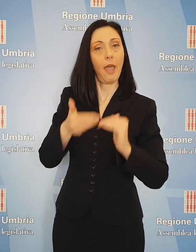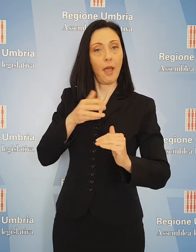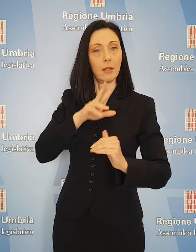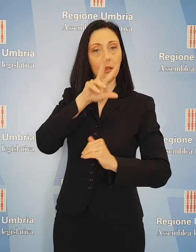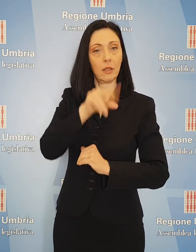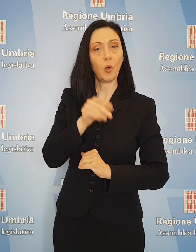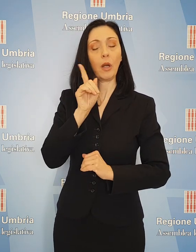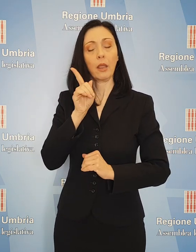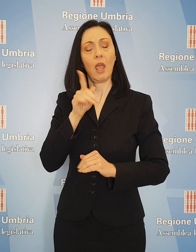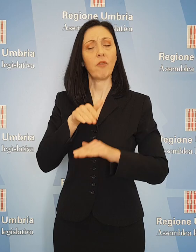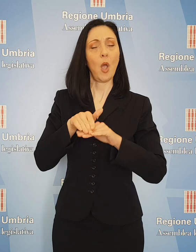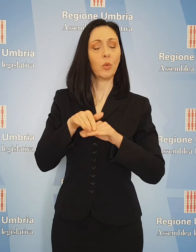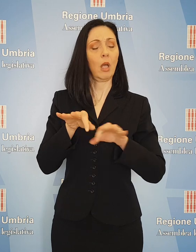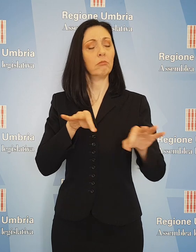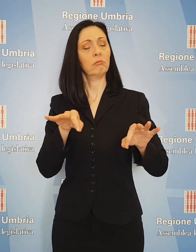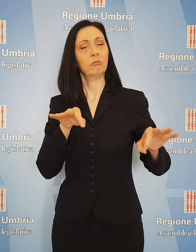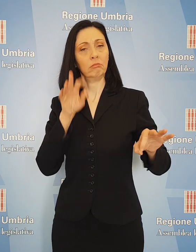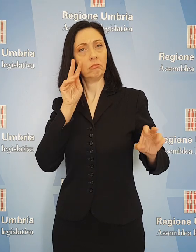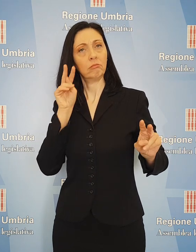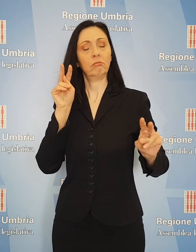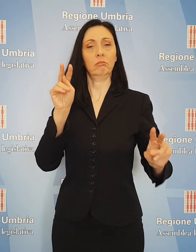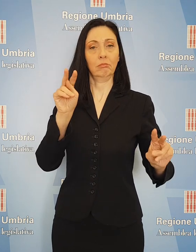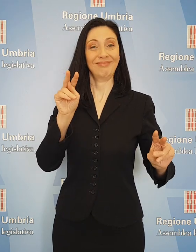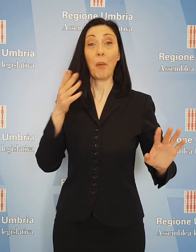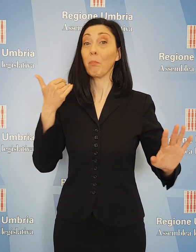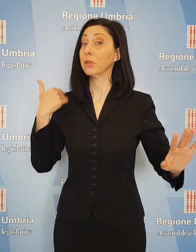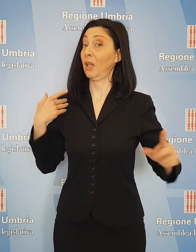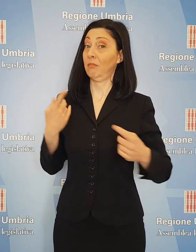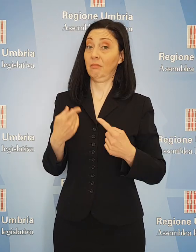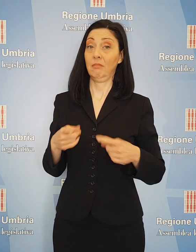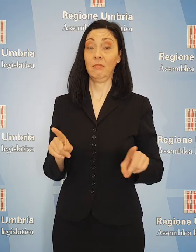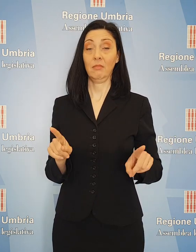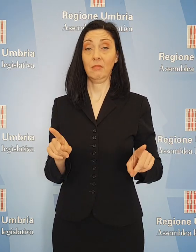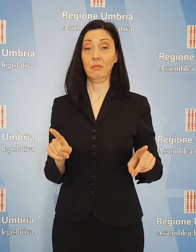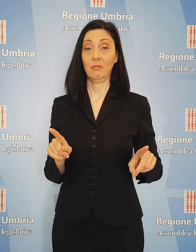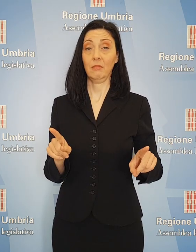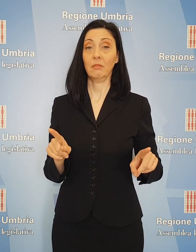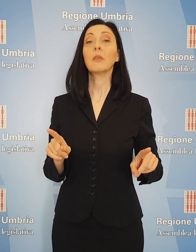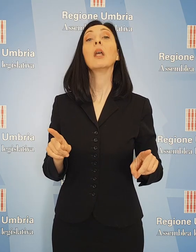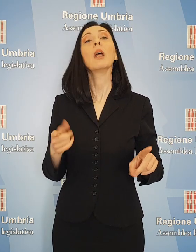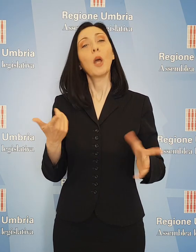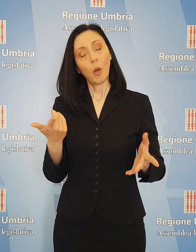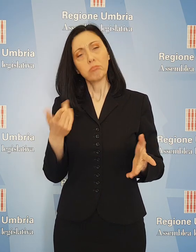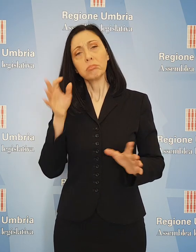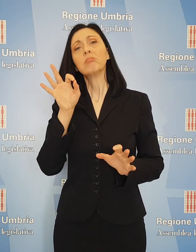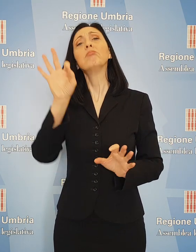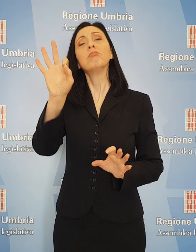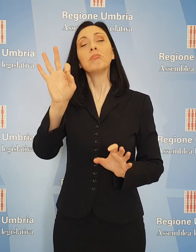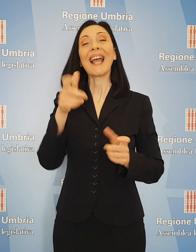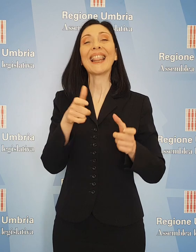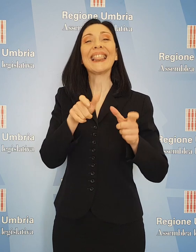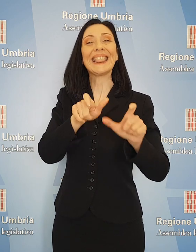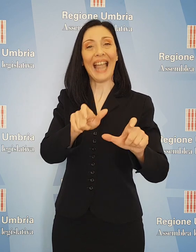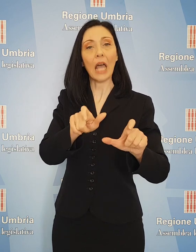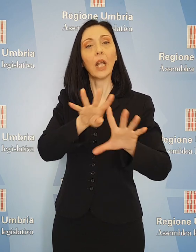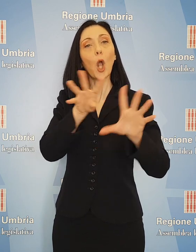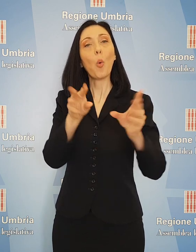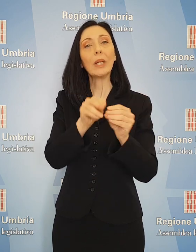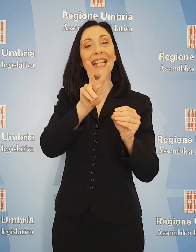lungimiranza, a differenza di quanto avvenuto in passato. Abbiamo raggiunto il target comunitario per il 2020 e anche